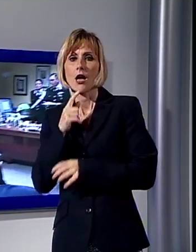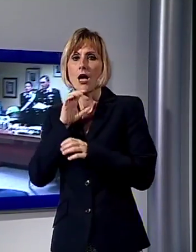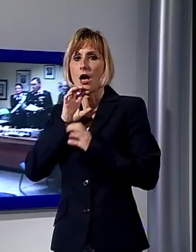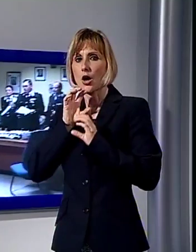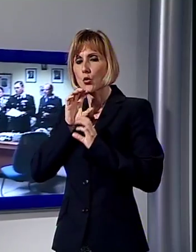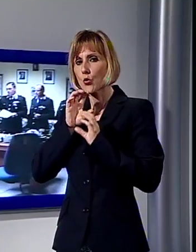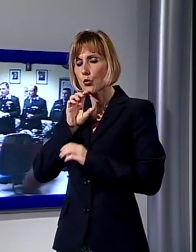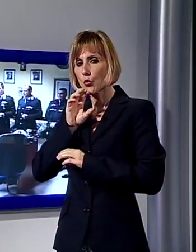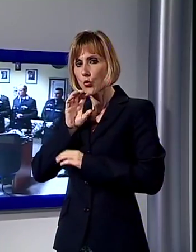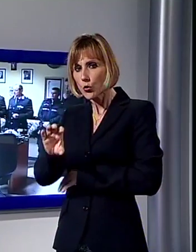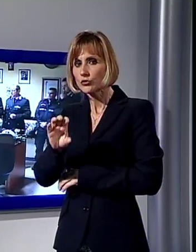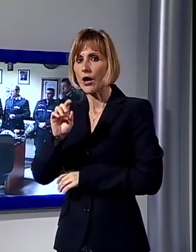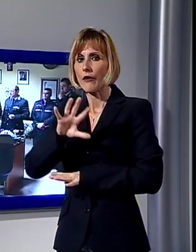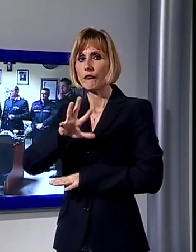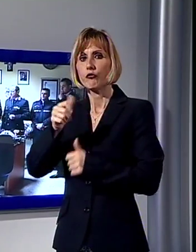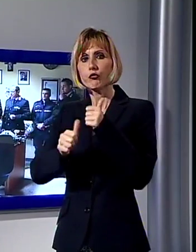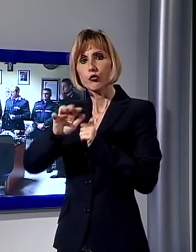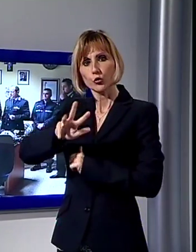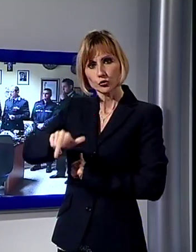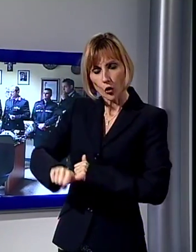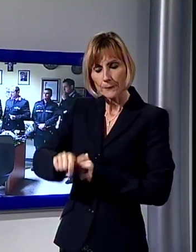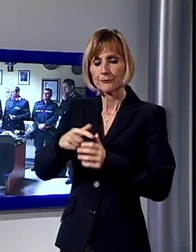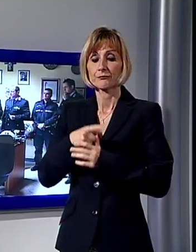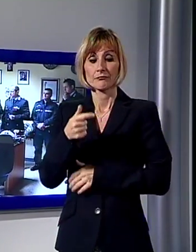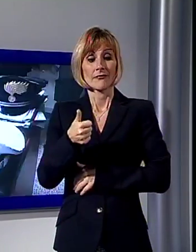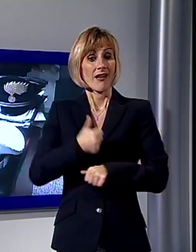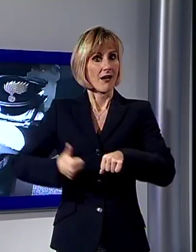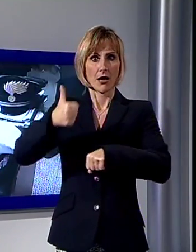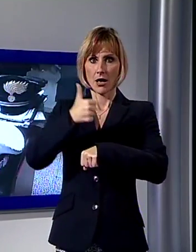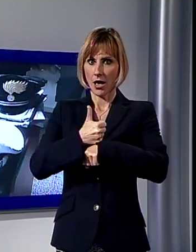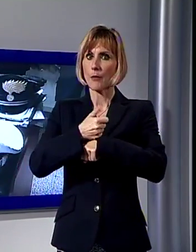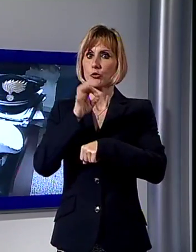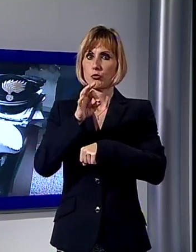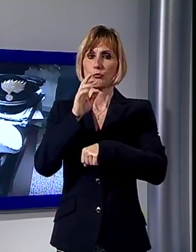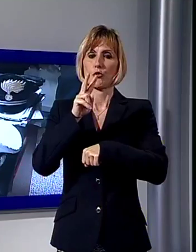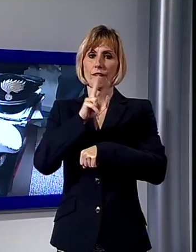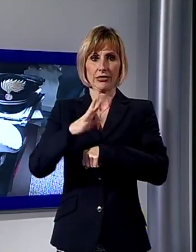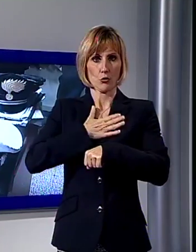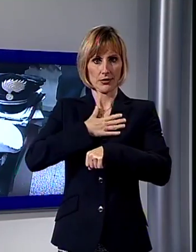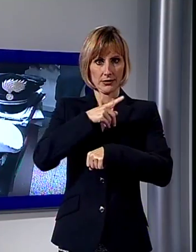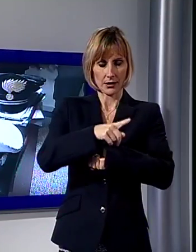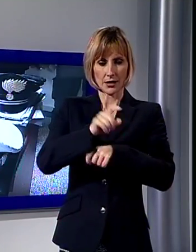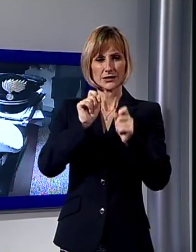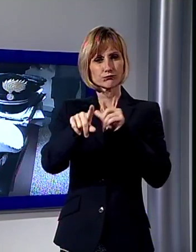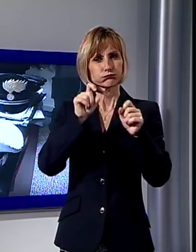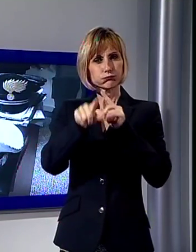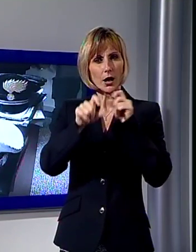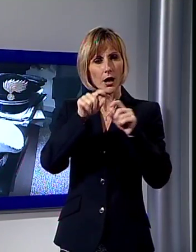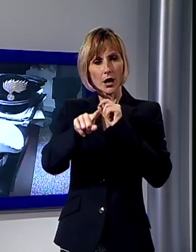concorso. A capo del giro c'era il 24enne che spacciava gli stupefacenti ad una ventina di giovani. I luoghi dello